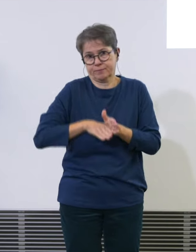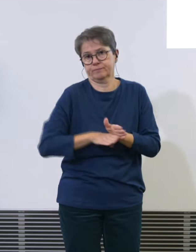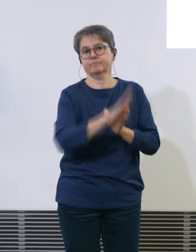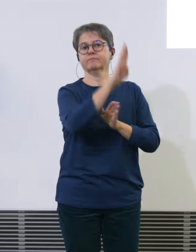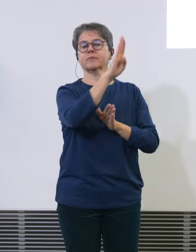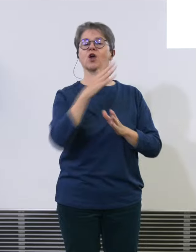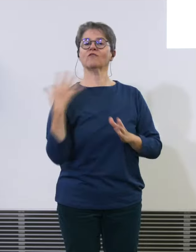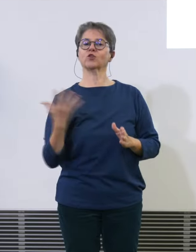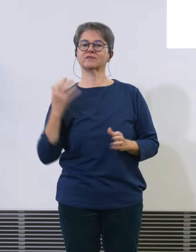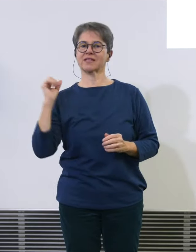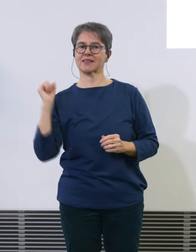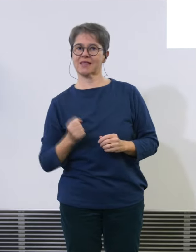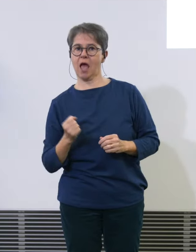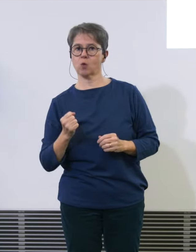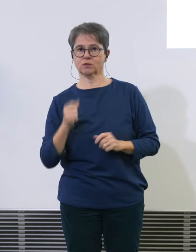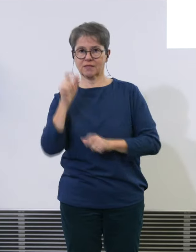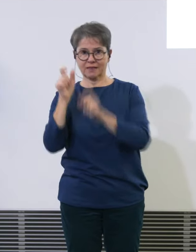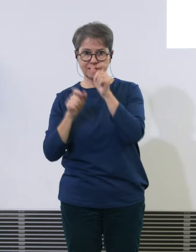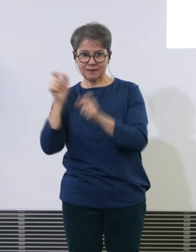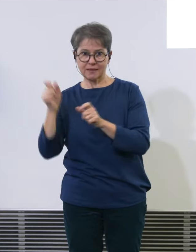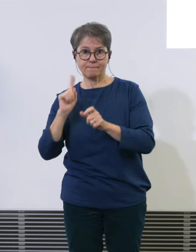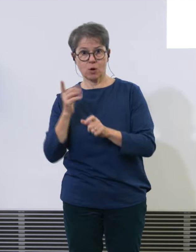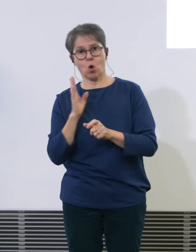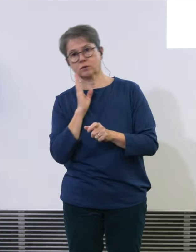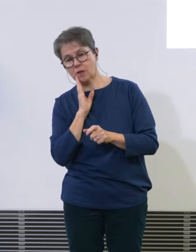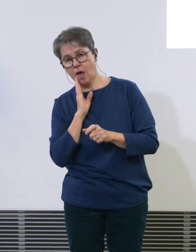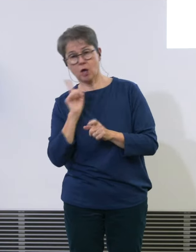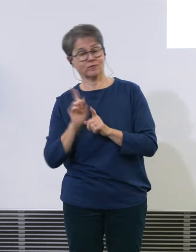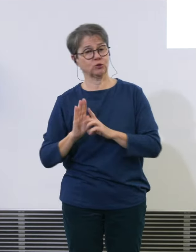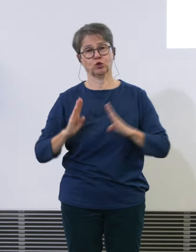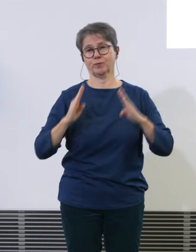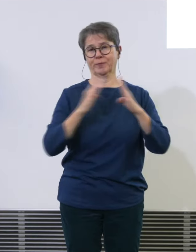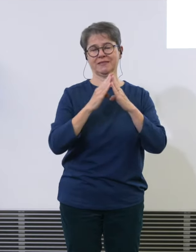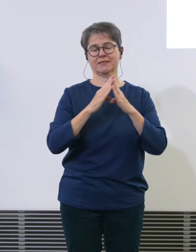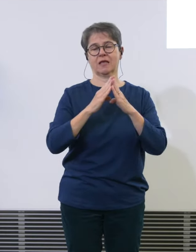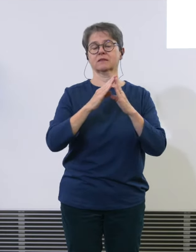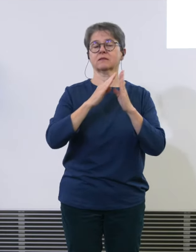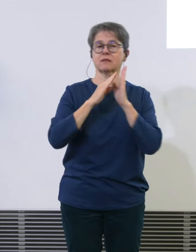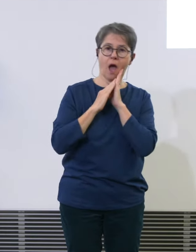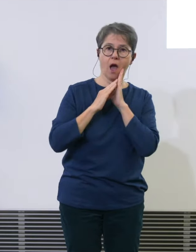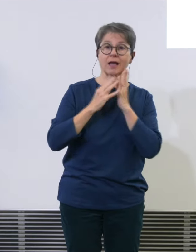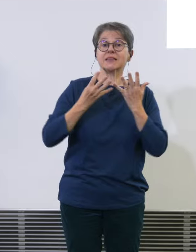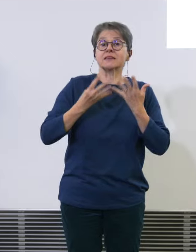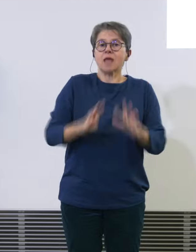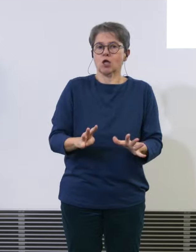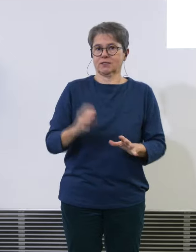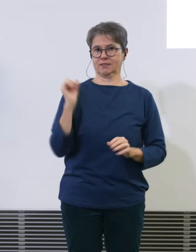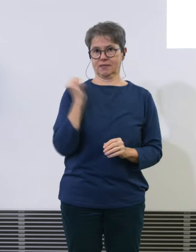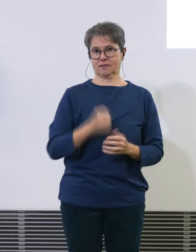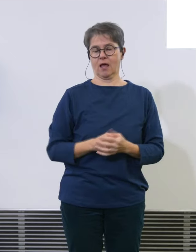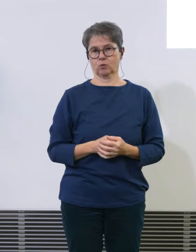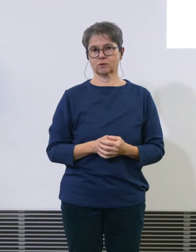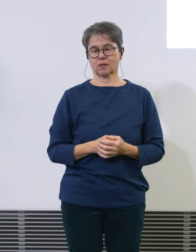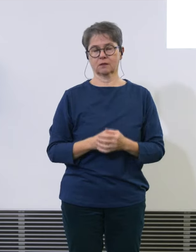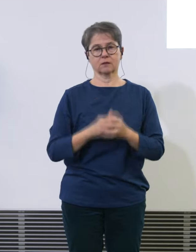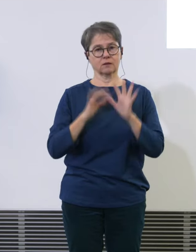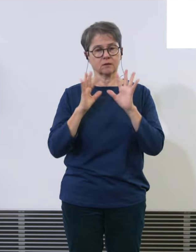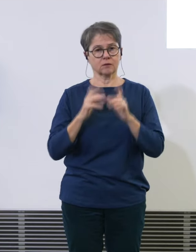Reisenden pro Tag auf Spitzentag mit rund 90'000. Reisenden angestiegen. Und ich möchte einfach,